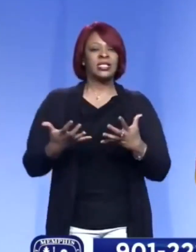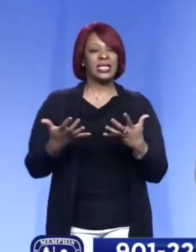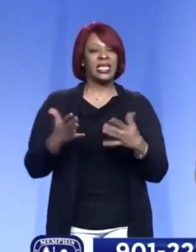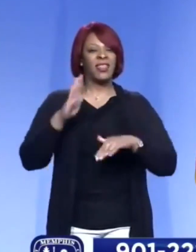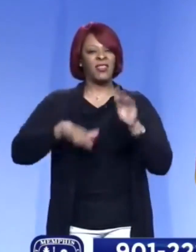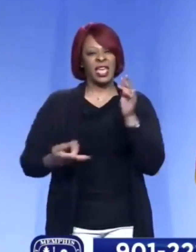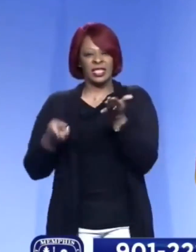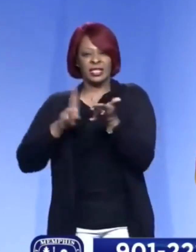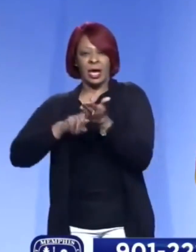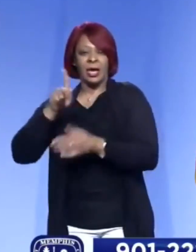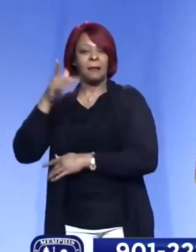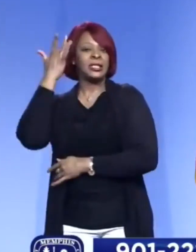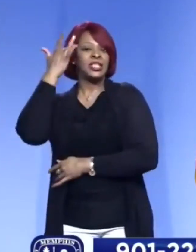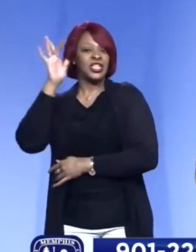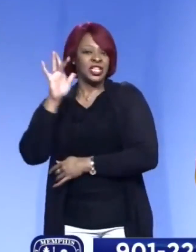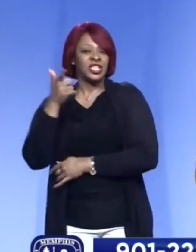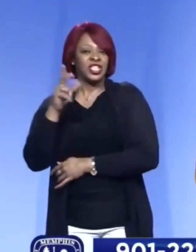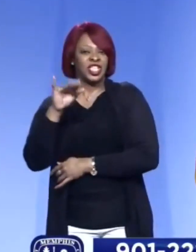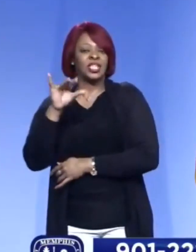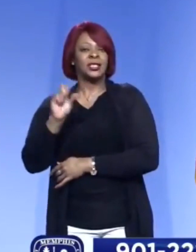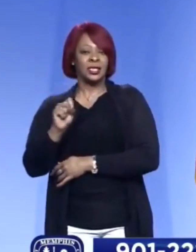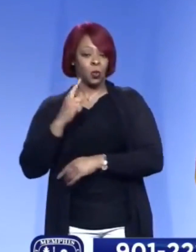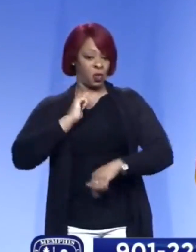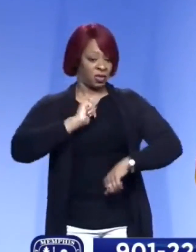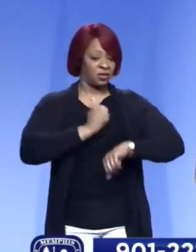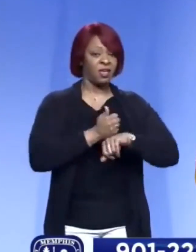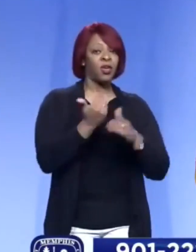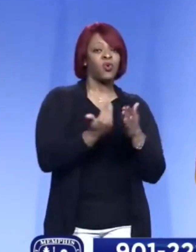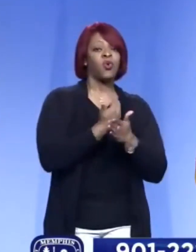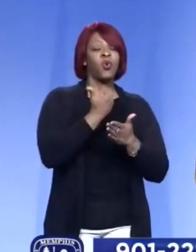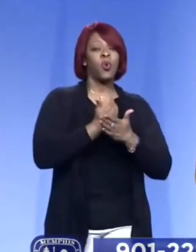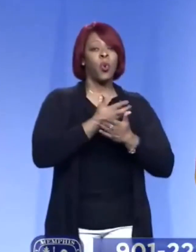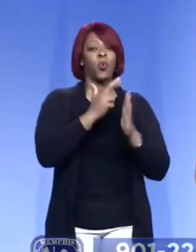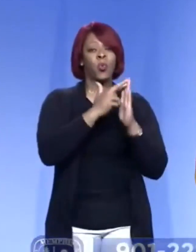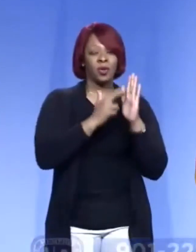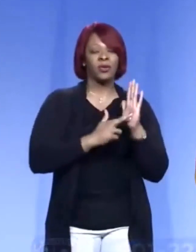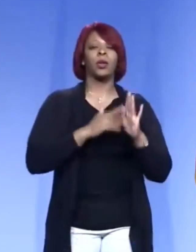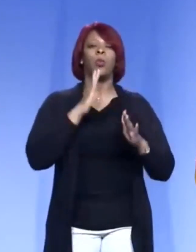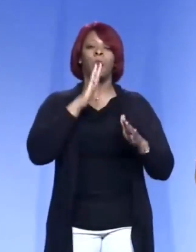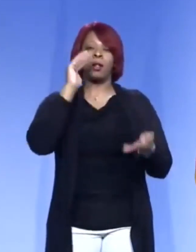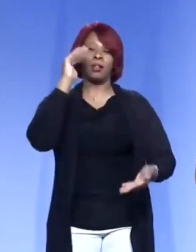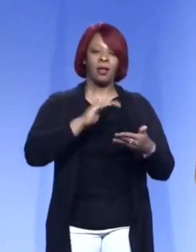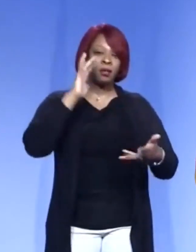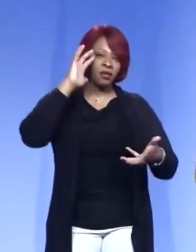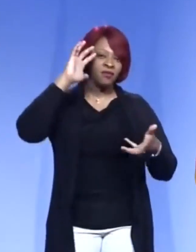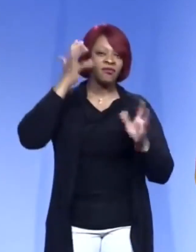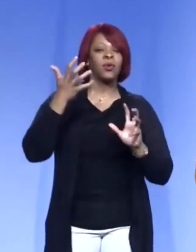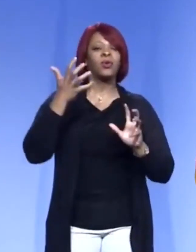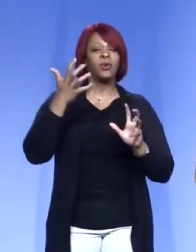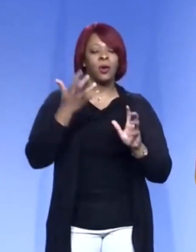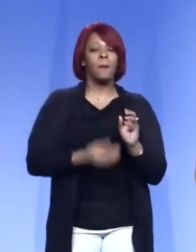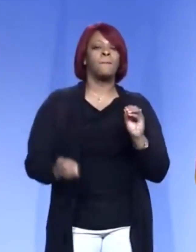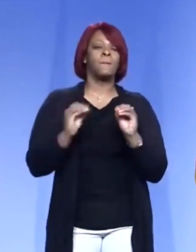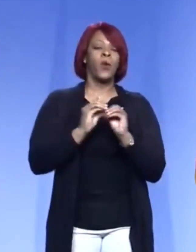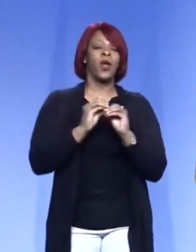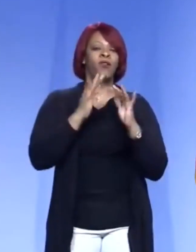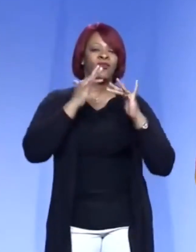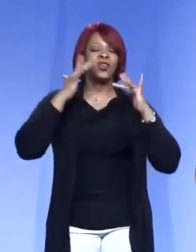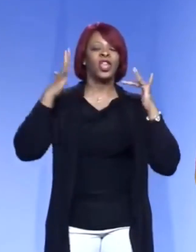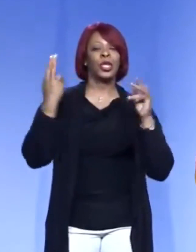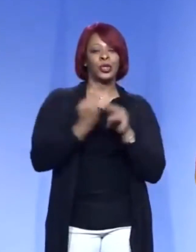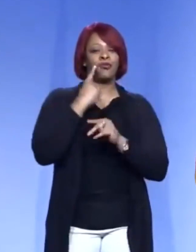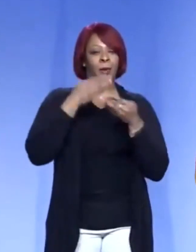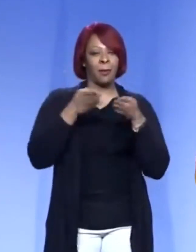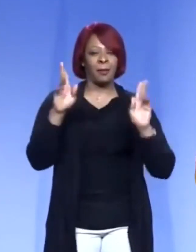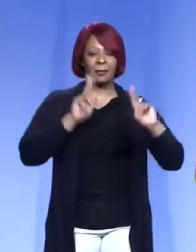avanzado que el de Genius y creemos que una vez que lo tengamos listo será de mucha ayuda y también será mucho más fácil de